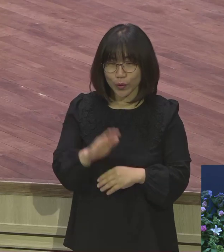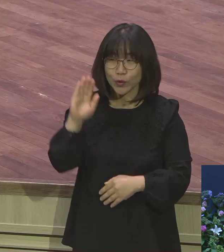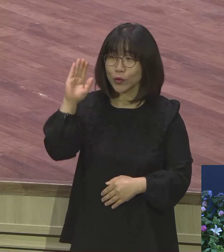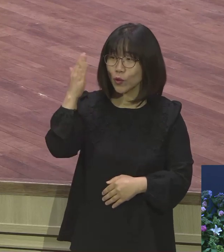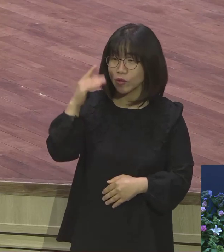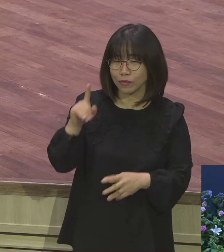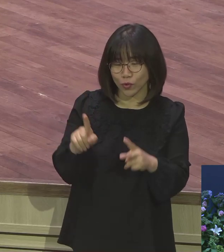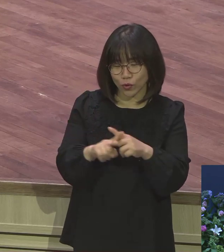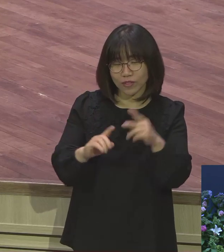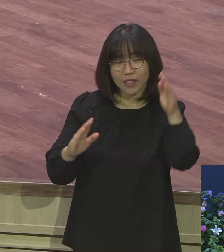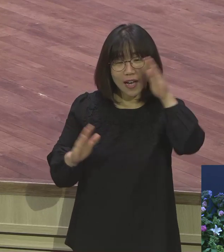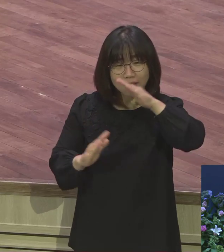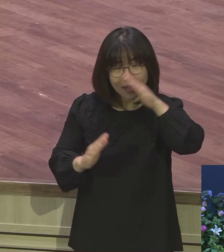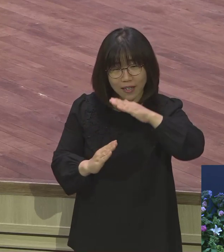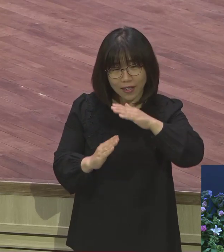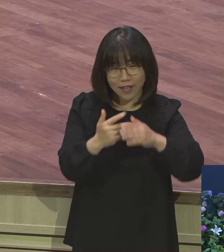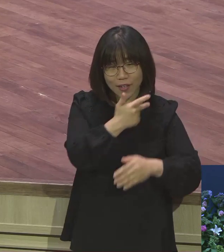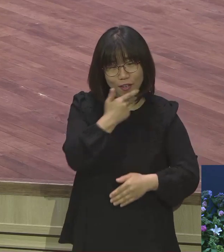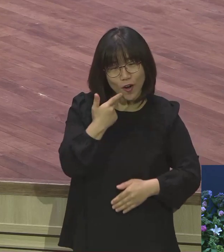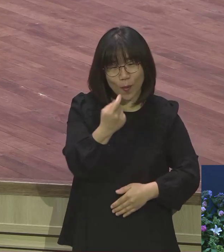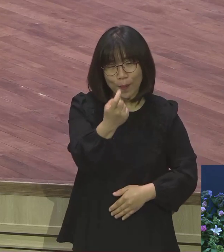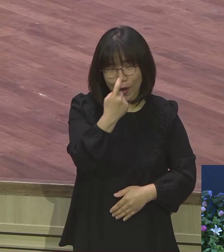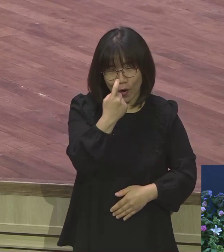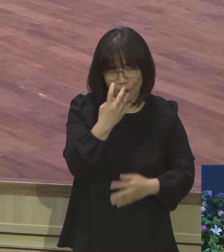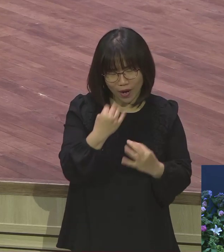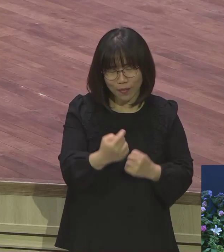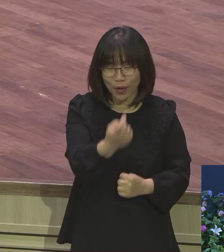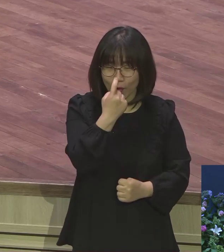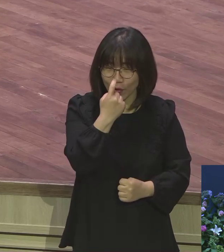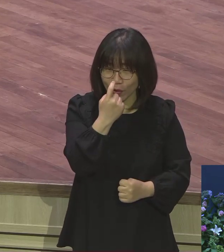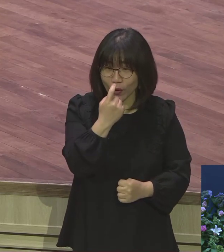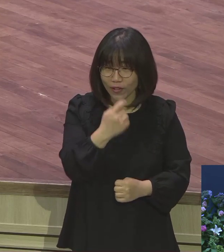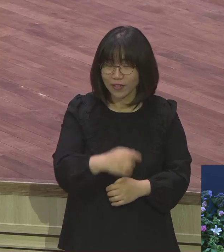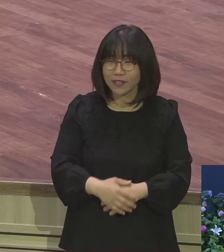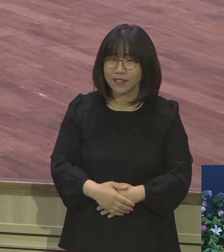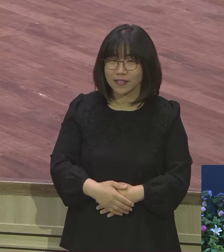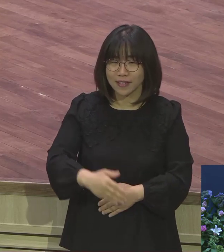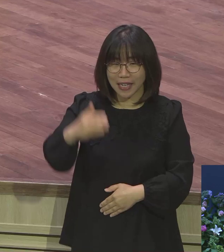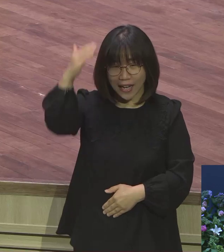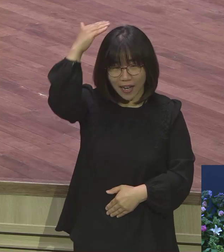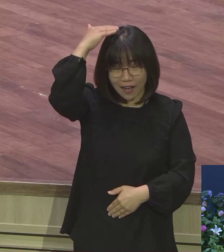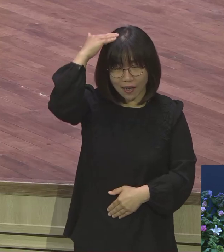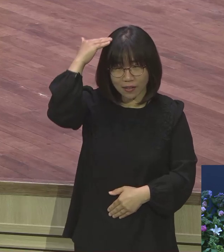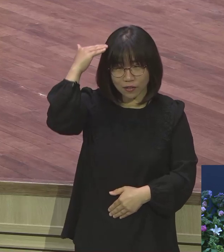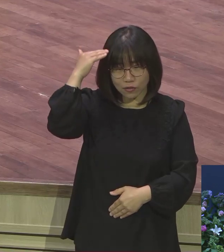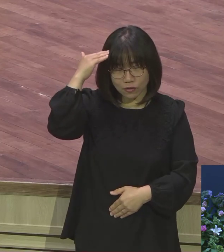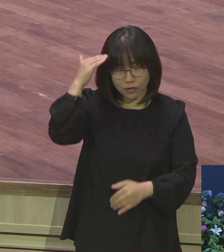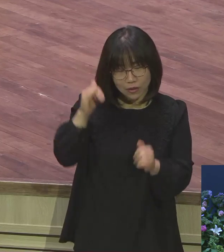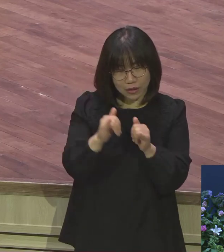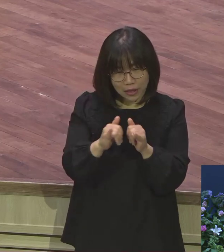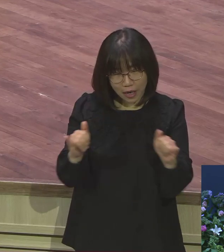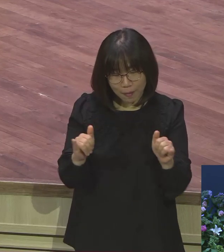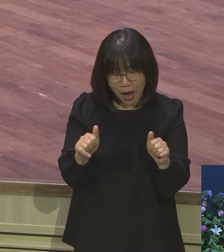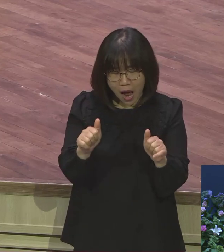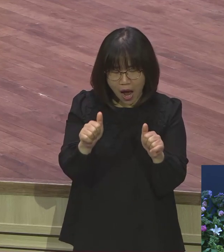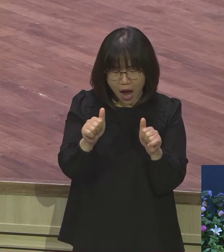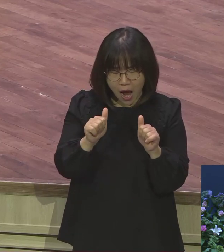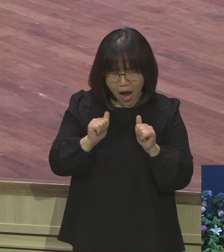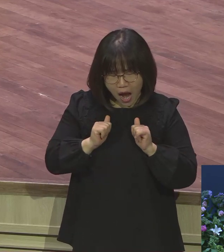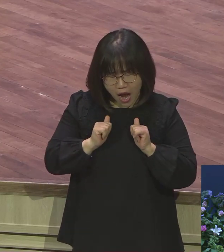그렇게 공부를 많이 하는 나라 백성치고 우리나라 사람들처럼 영어 못하는 민족이 없어요.